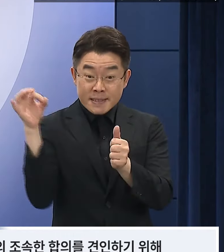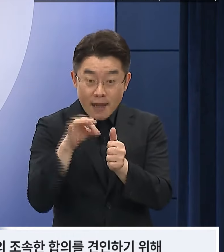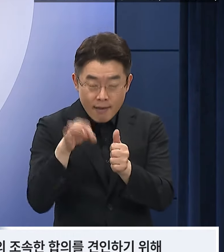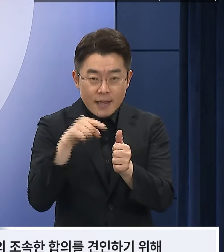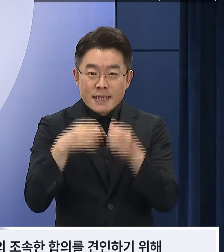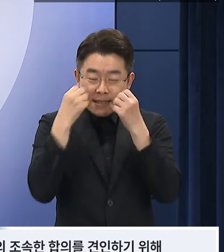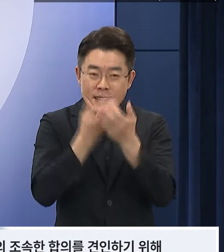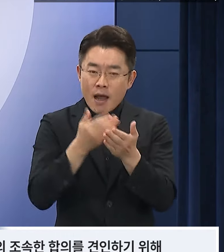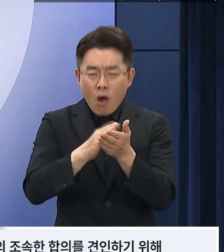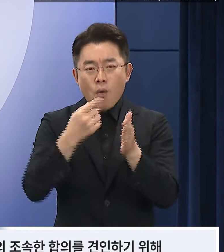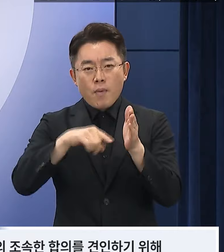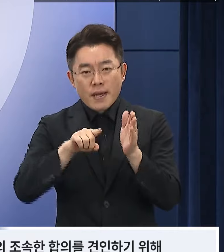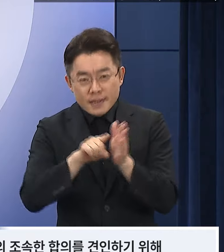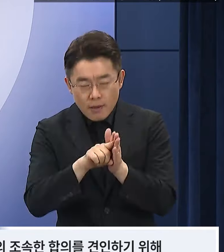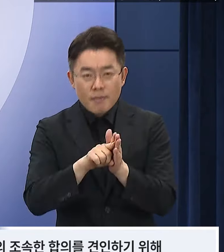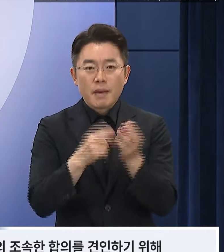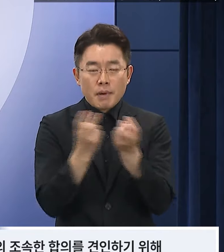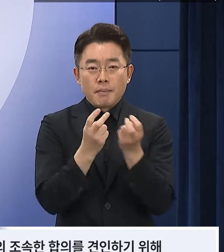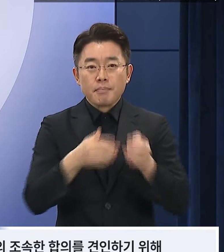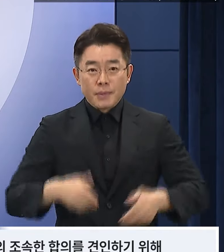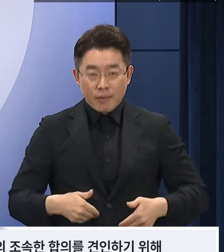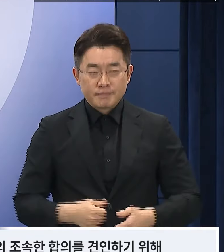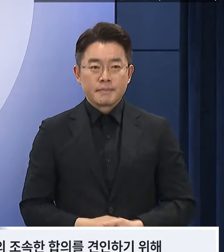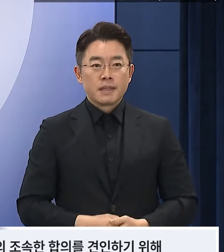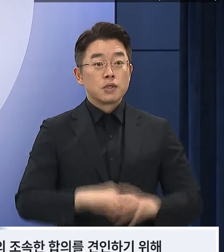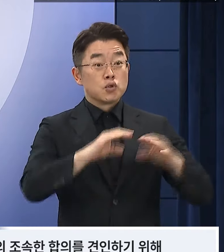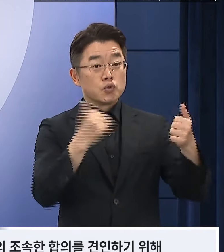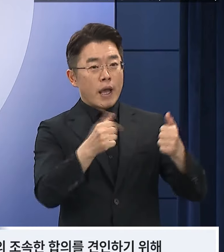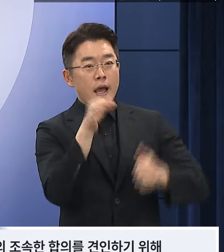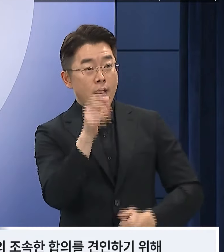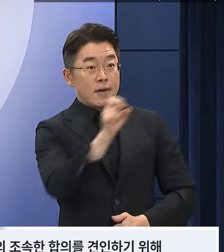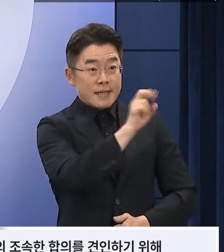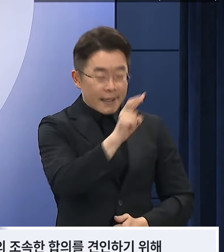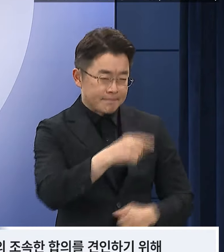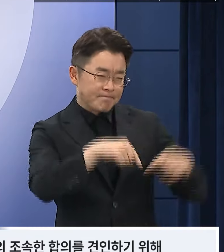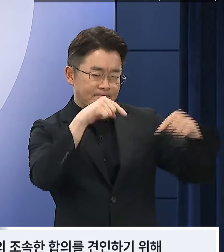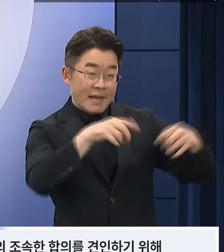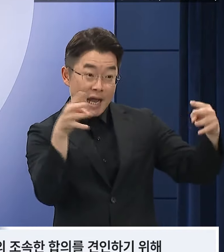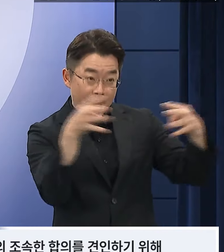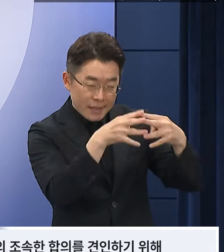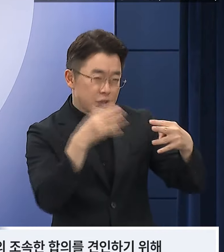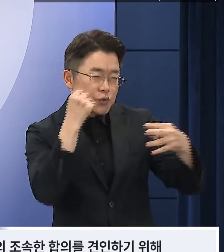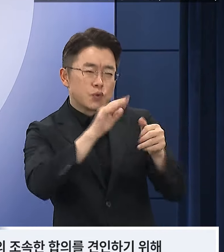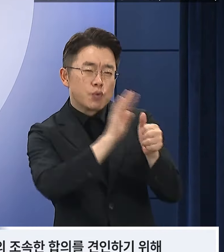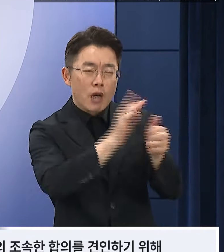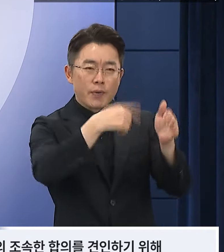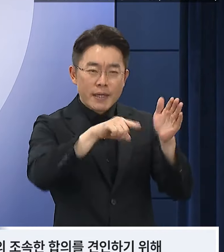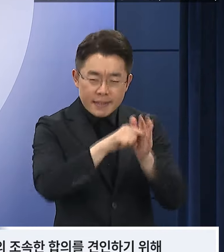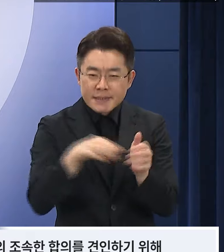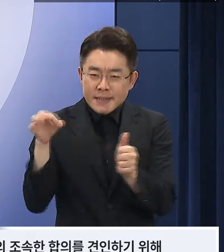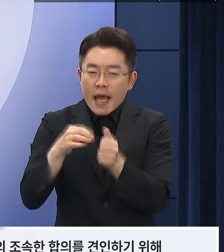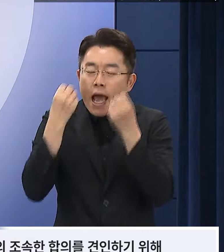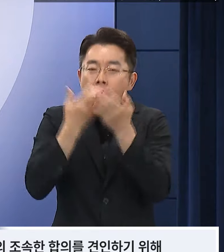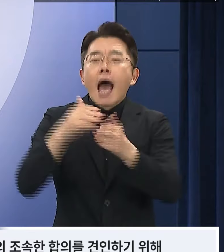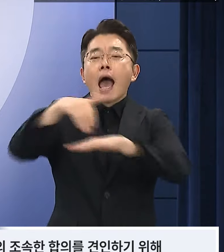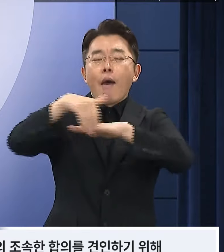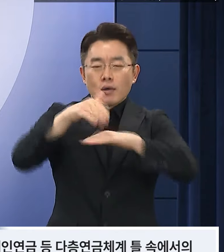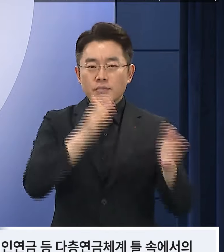계기를 마련하고 여야 간의 조속한 합의를 견인하기 위해 연금개혁안을 마련하였습니다.